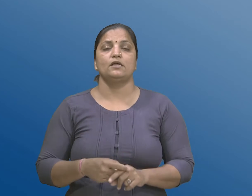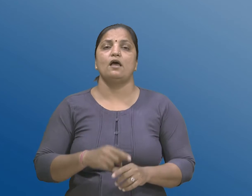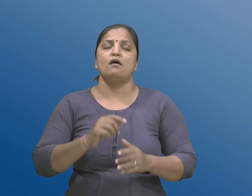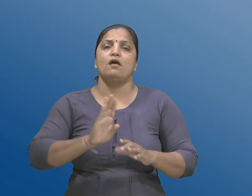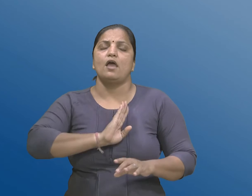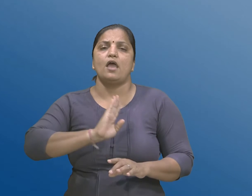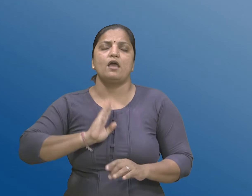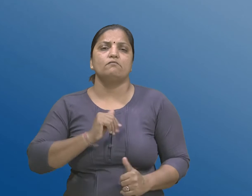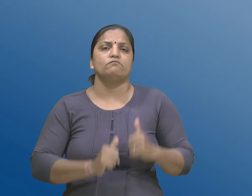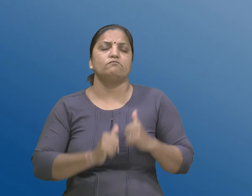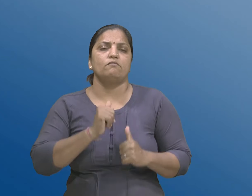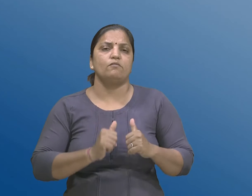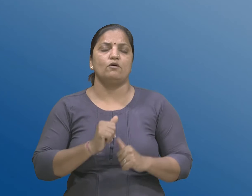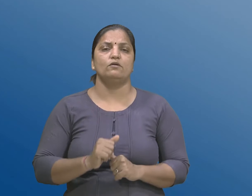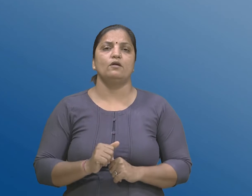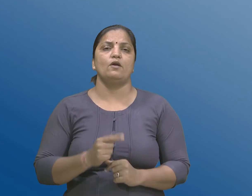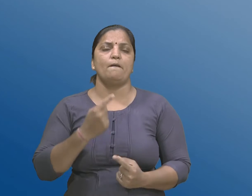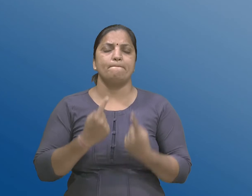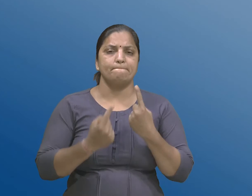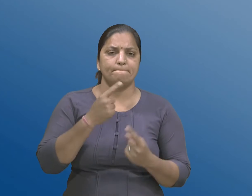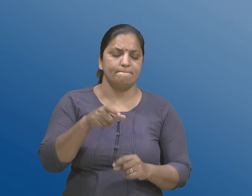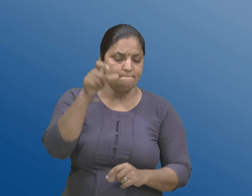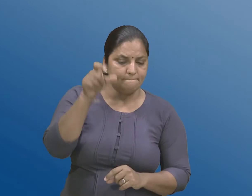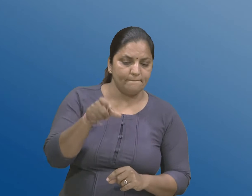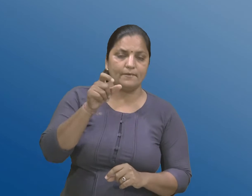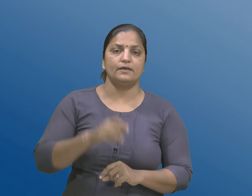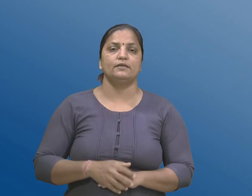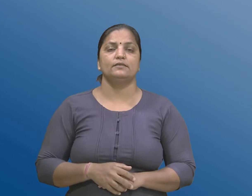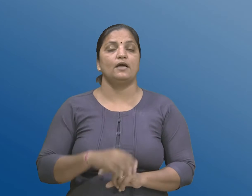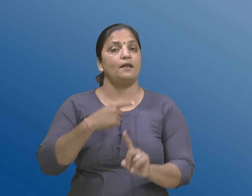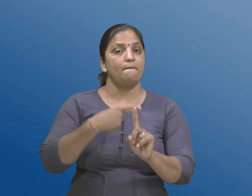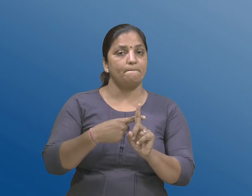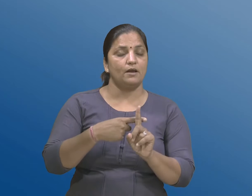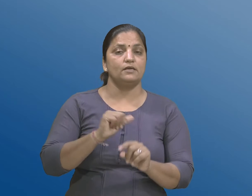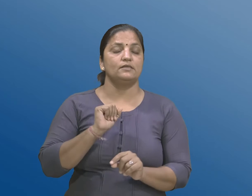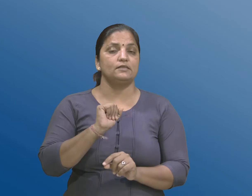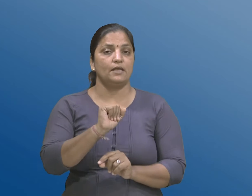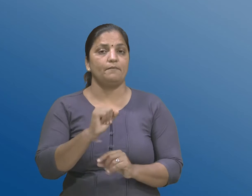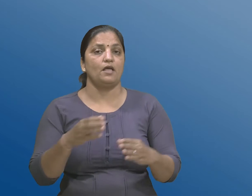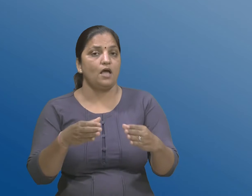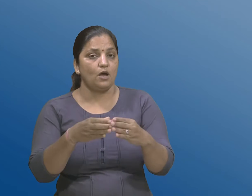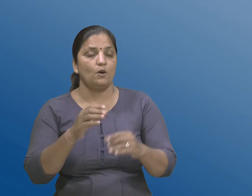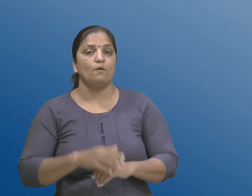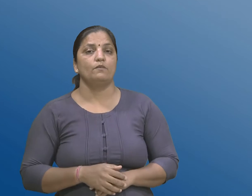परिक्षक अने तेमना द्वारा निधिना